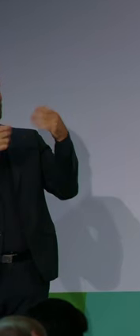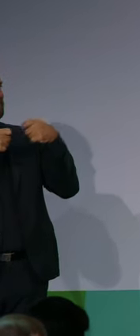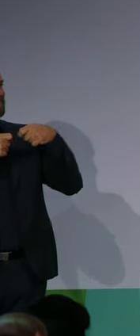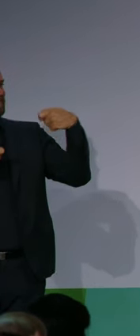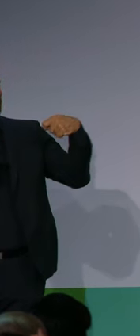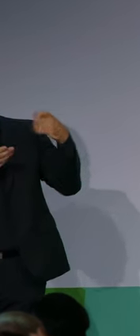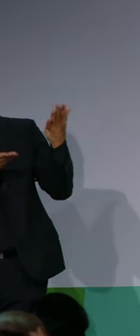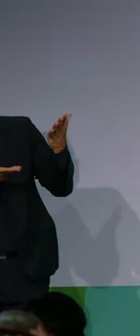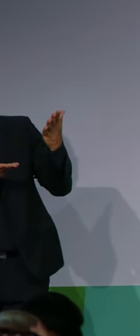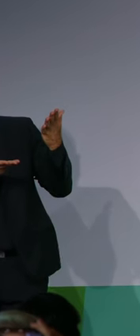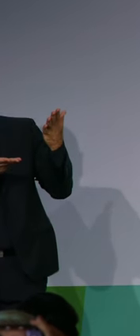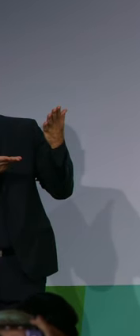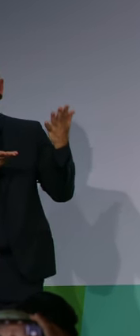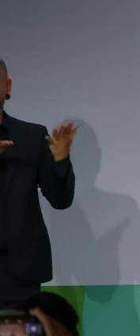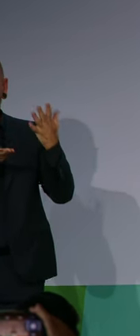Schön, dass Sie da sind.